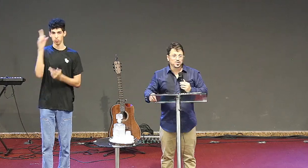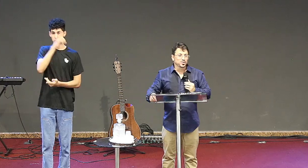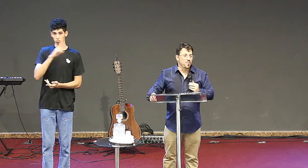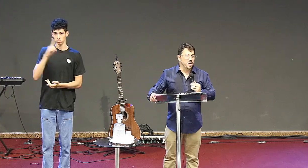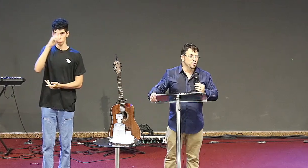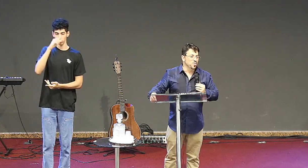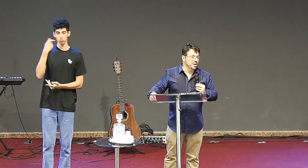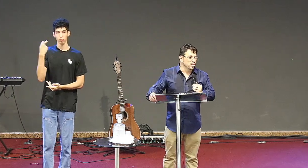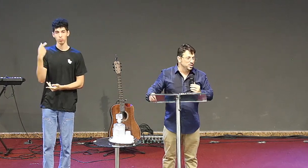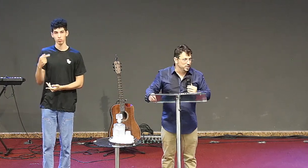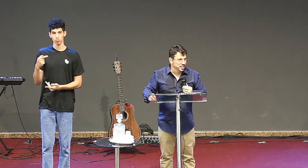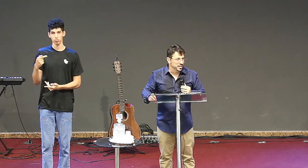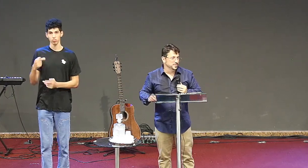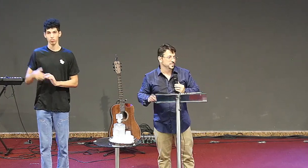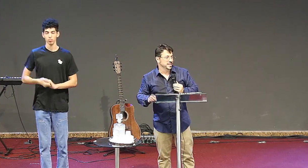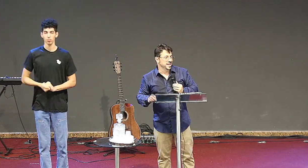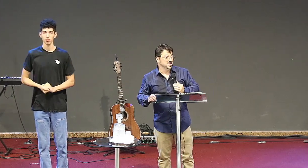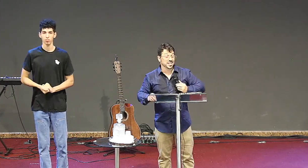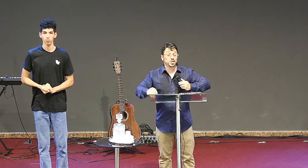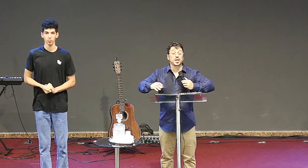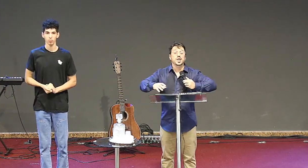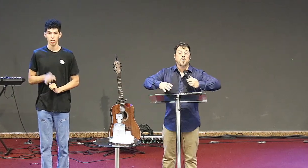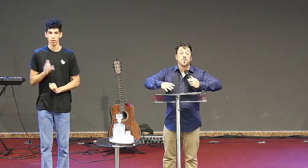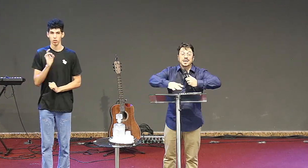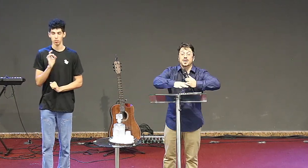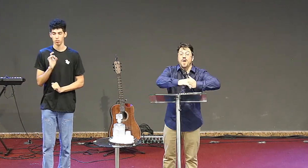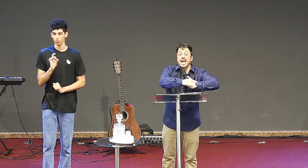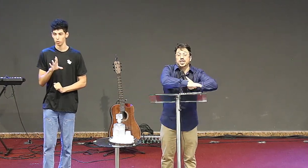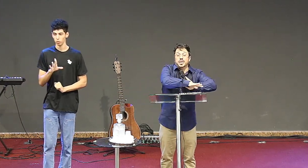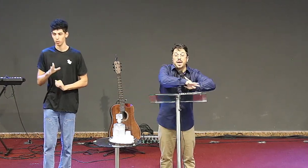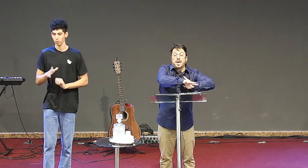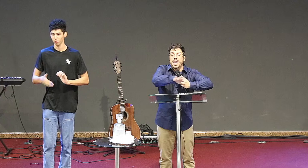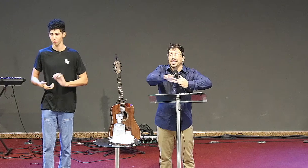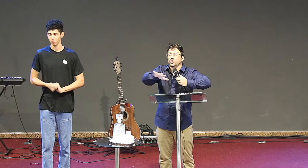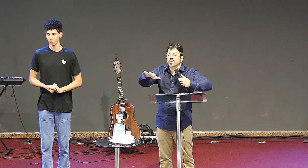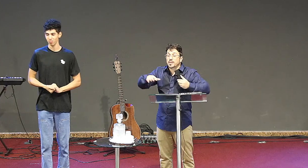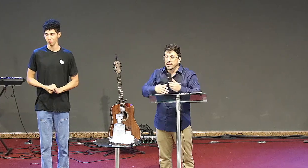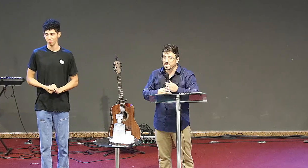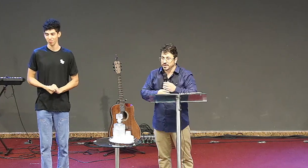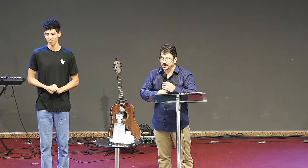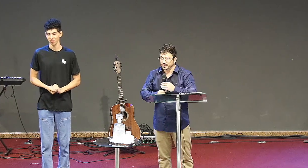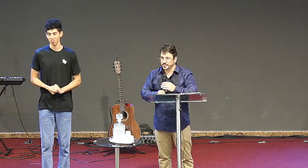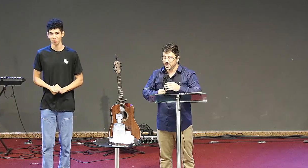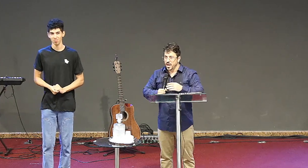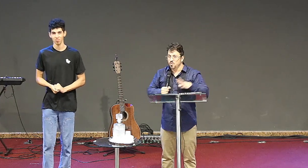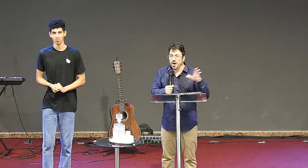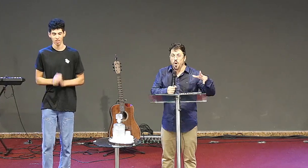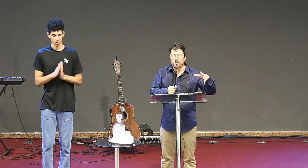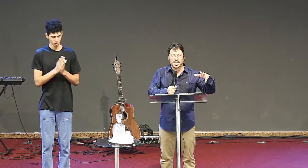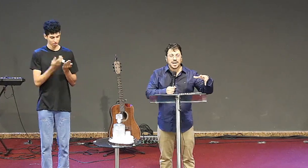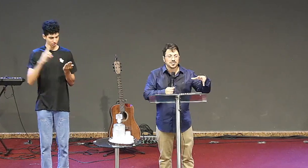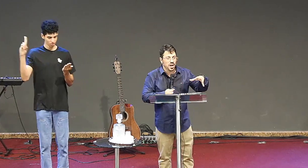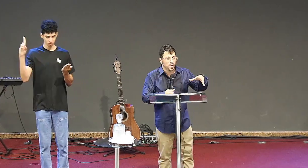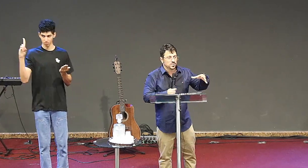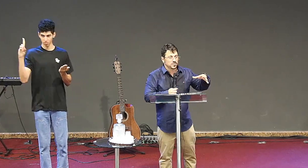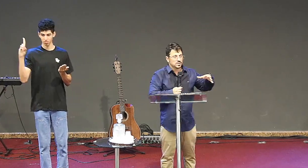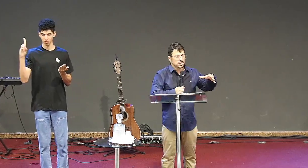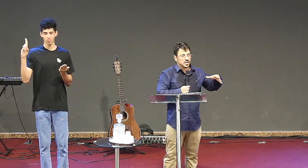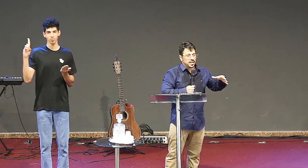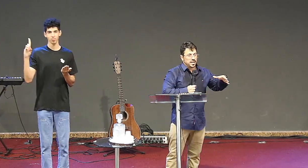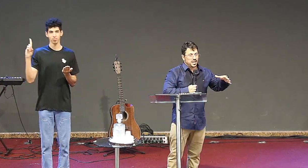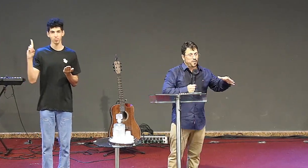Isso não é numerologia. Existe uma linguagem que permeia toda a Bíblia. Uma comunicação